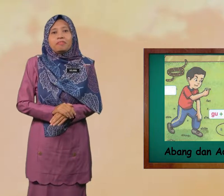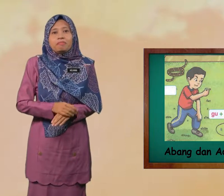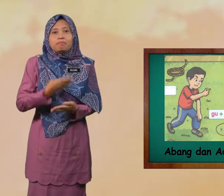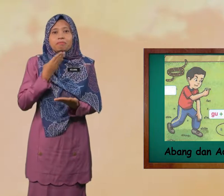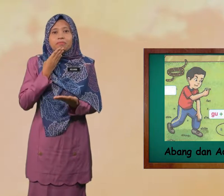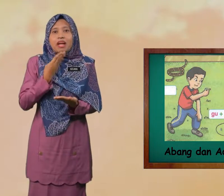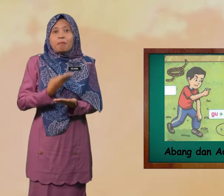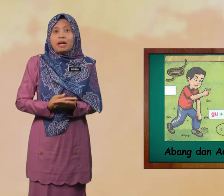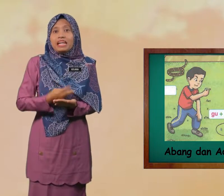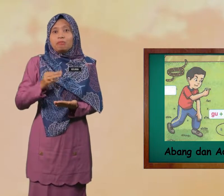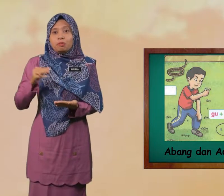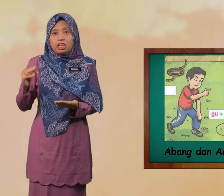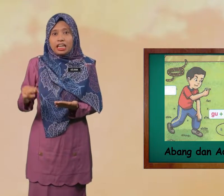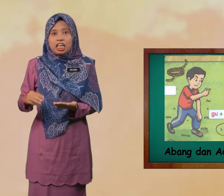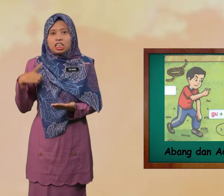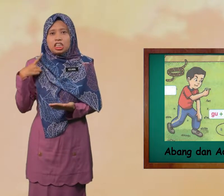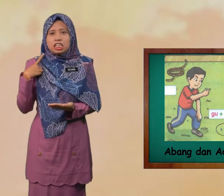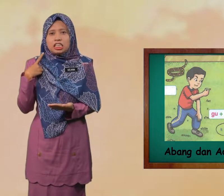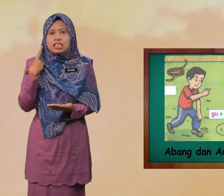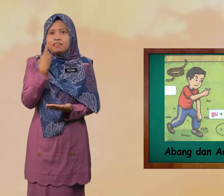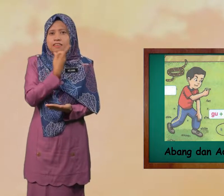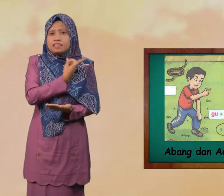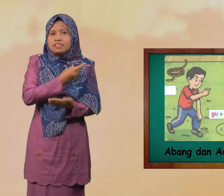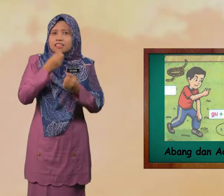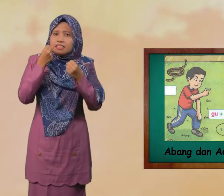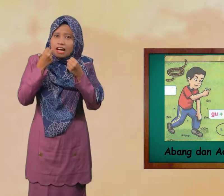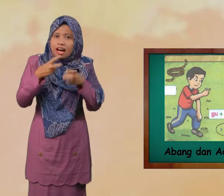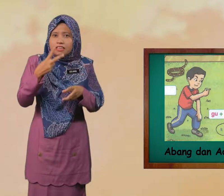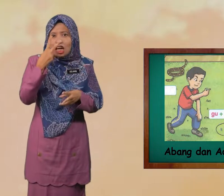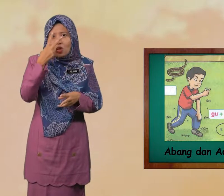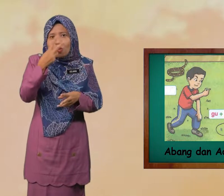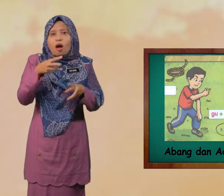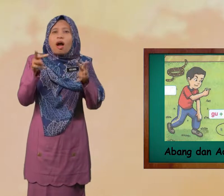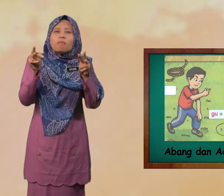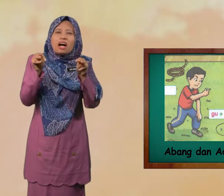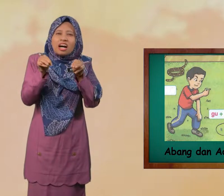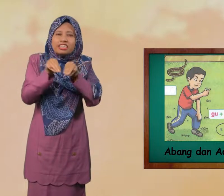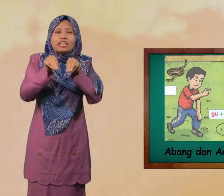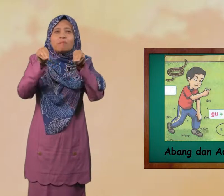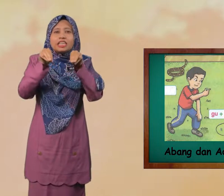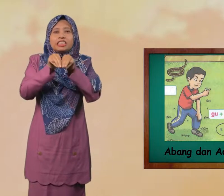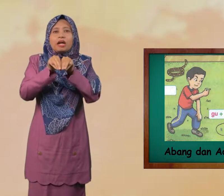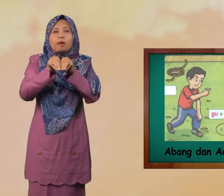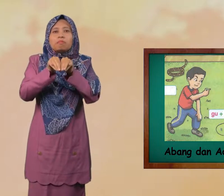Baiklah Murid-murid Kita Dah Tengok Macam-macam